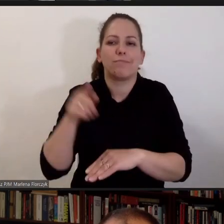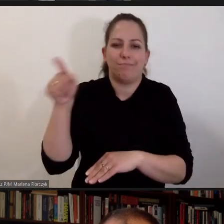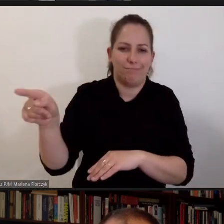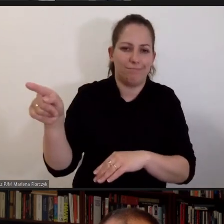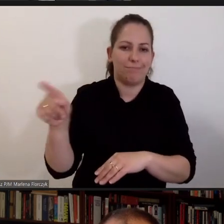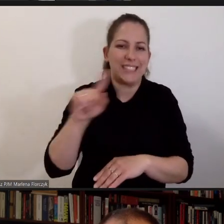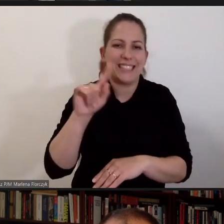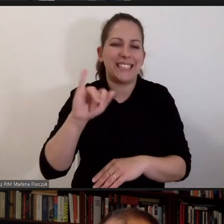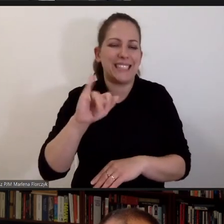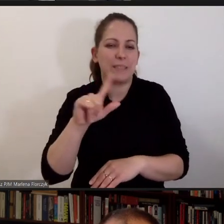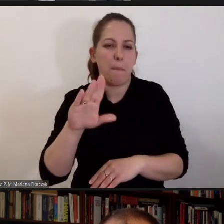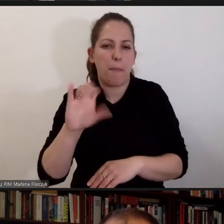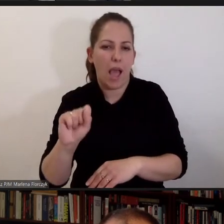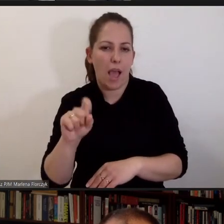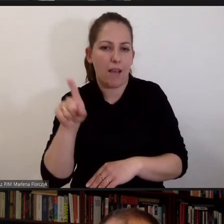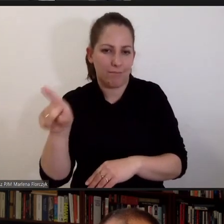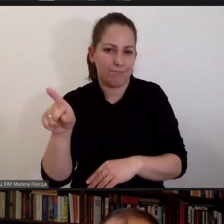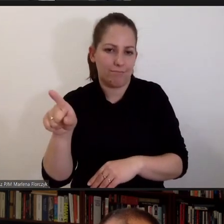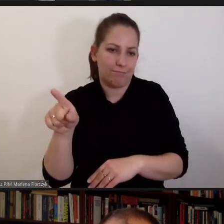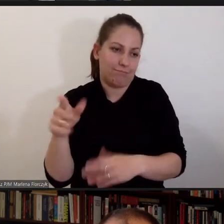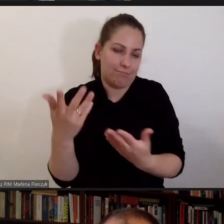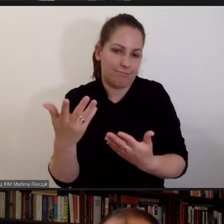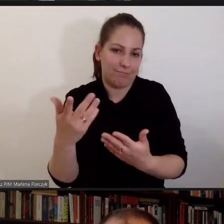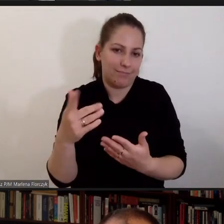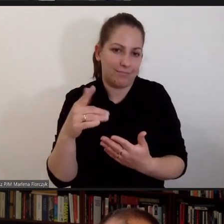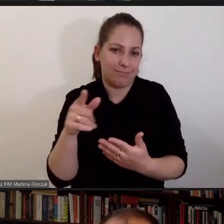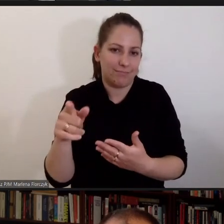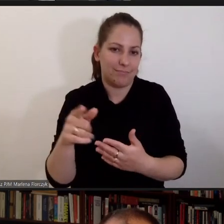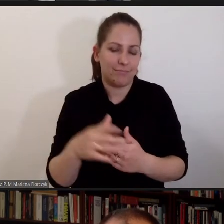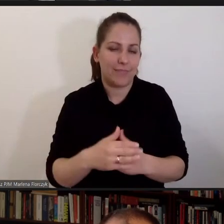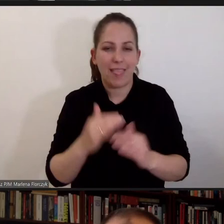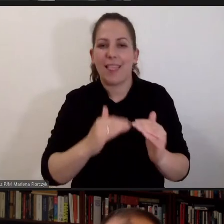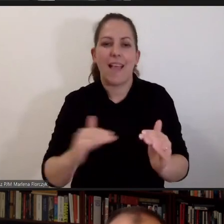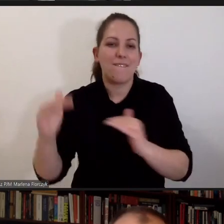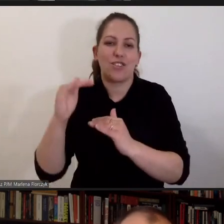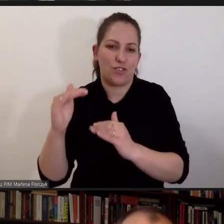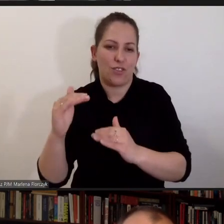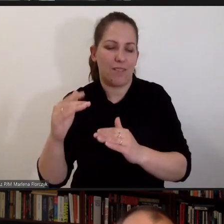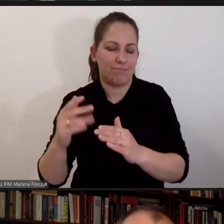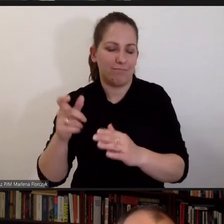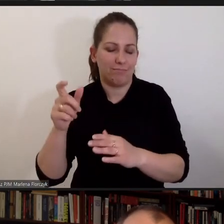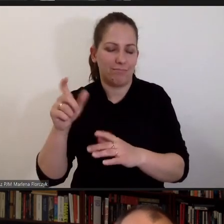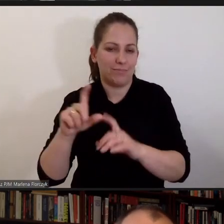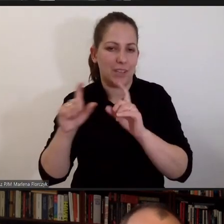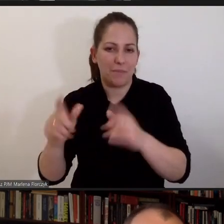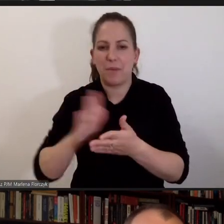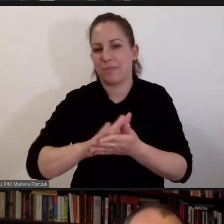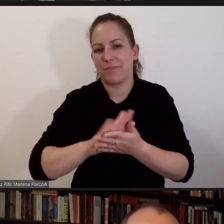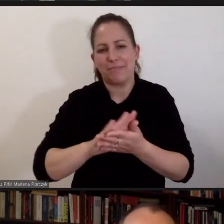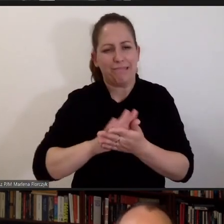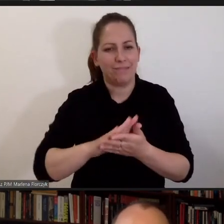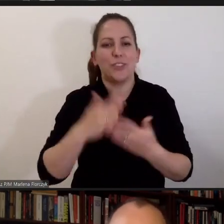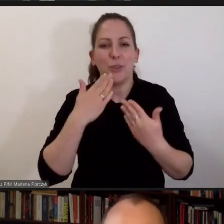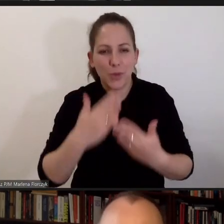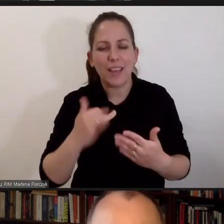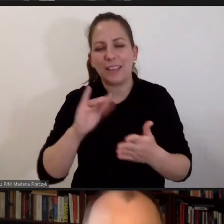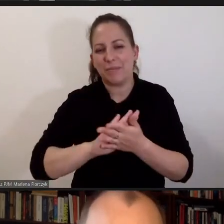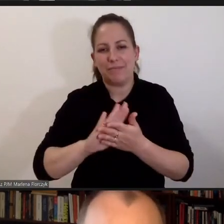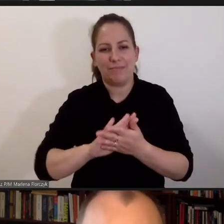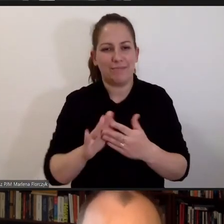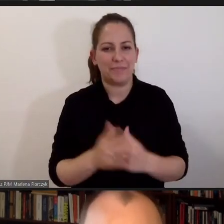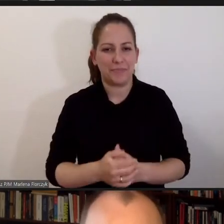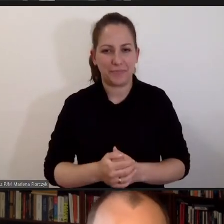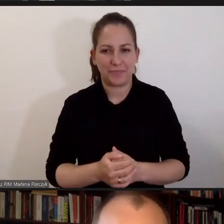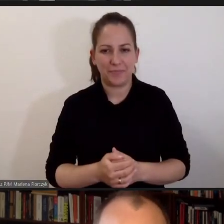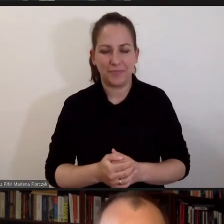Izby Pierwszej Instancji. Dziękuję uprzejmie i przepraszam za zajęcie tak dużo